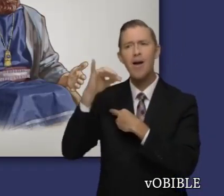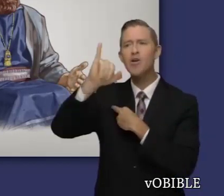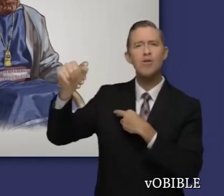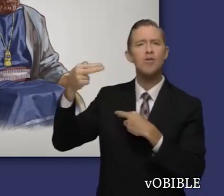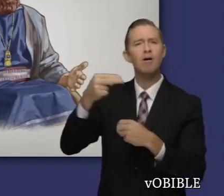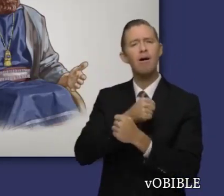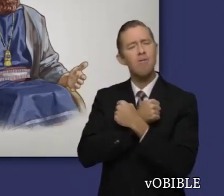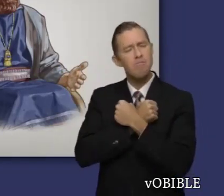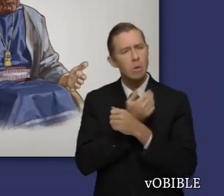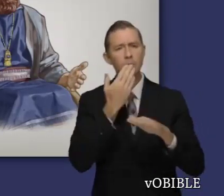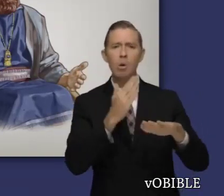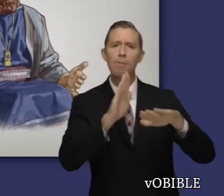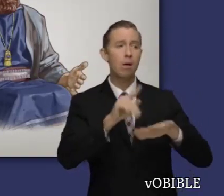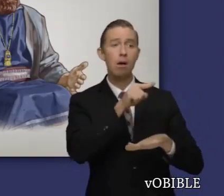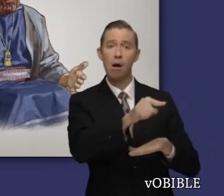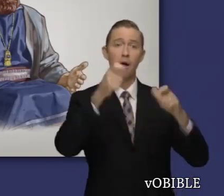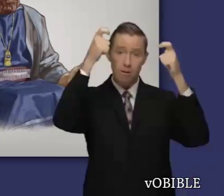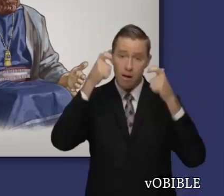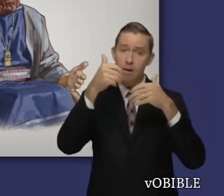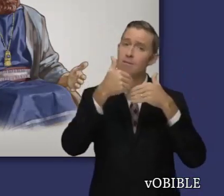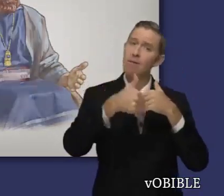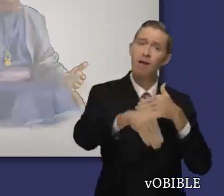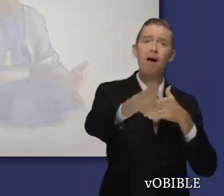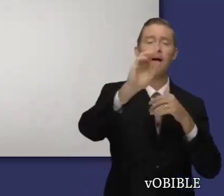con él un pacto para un reino que durará para siempre.